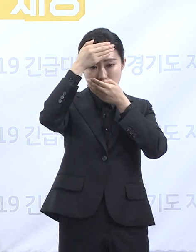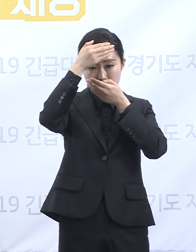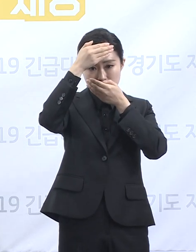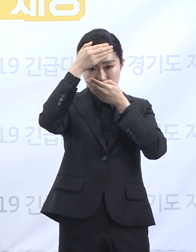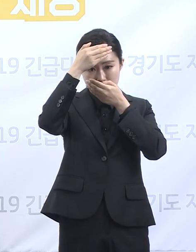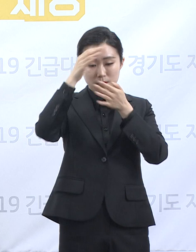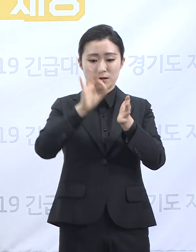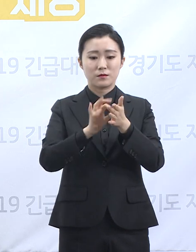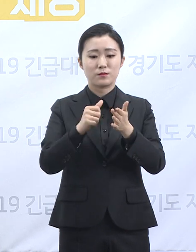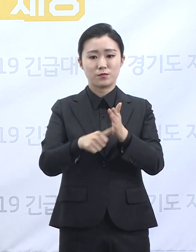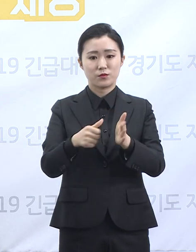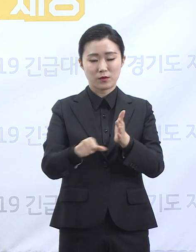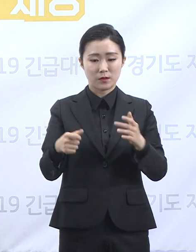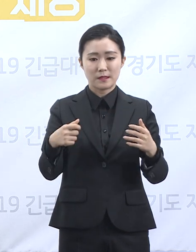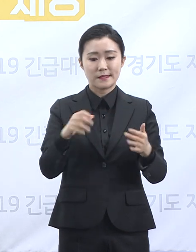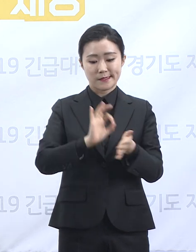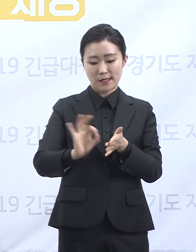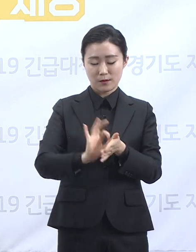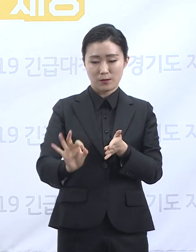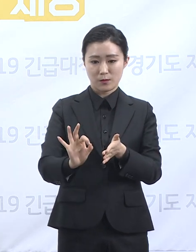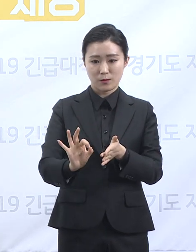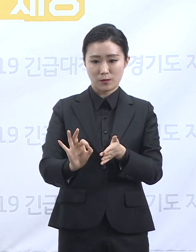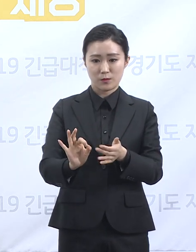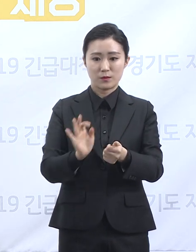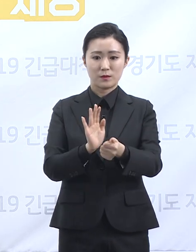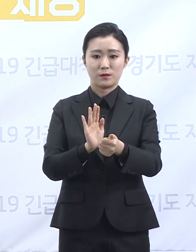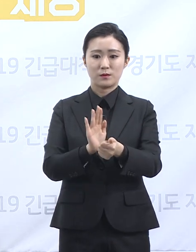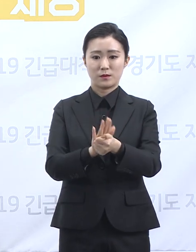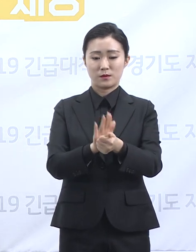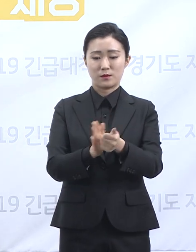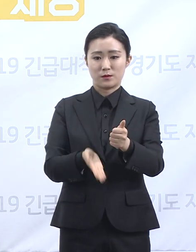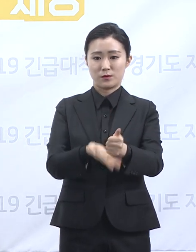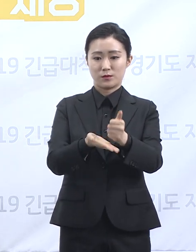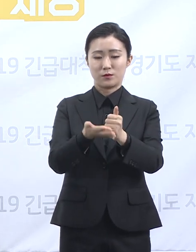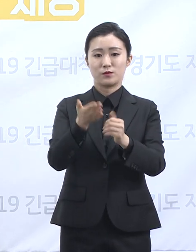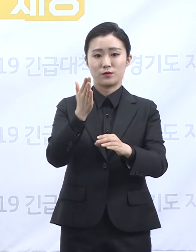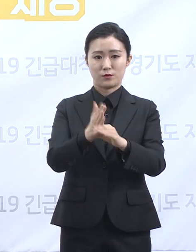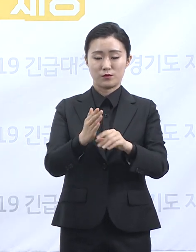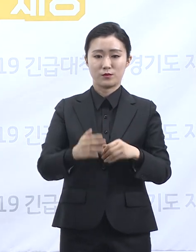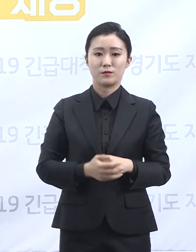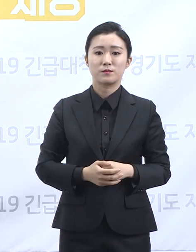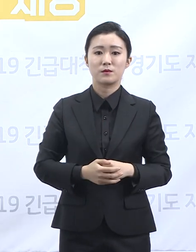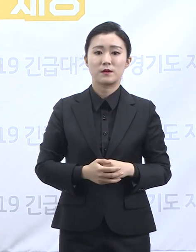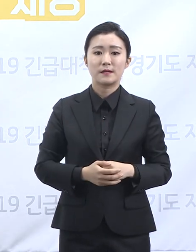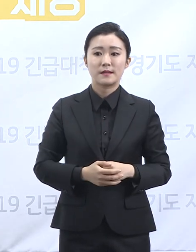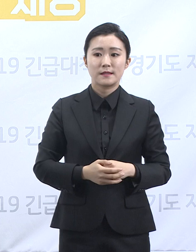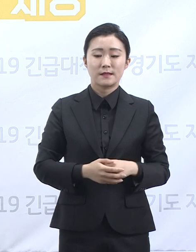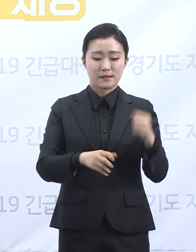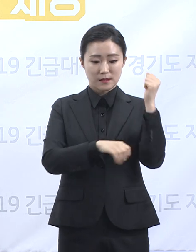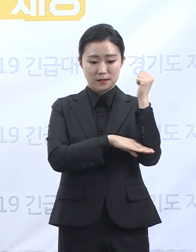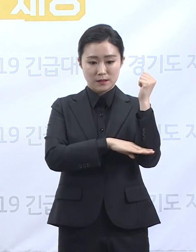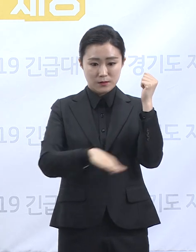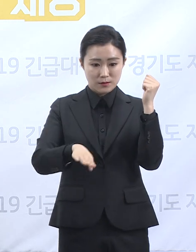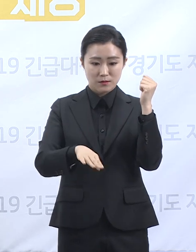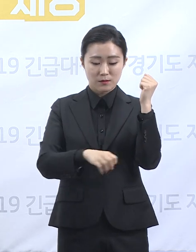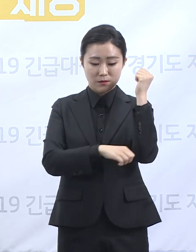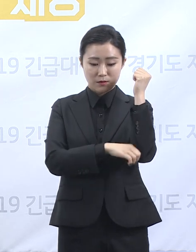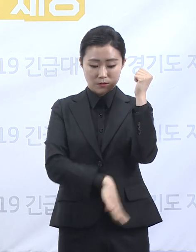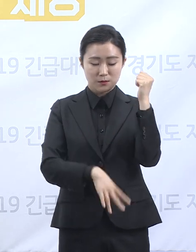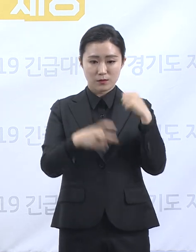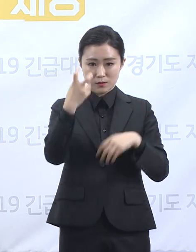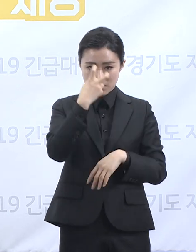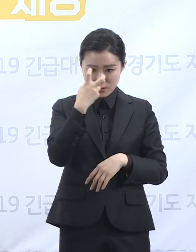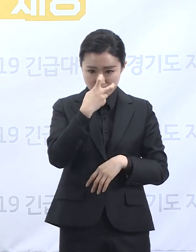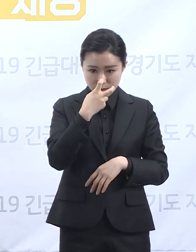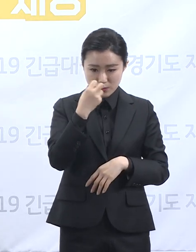선별진료소뿐 아니라 확진자를 진료하는 의료기관에서도 마찬가지입니다. 기초적인 진찰, 검체 채취 등 가벼운